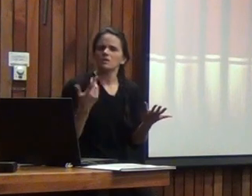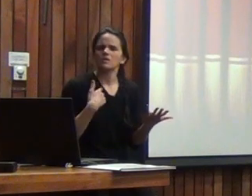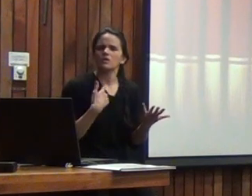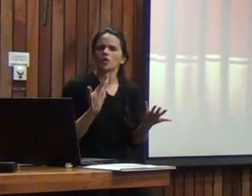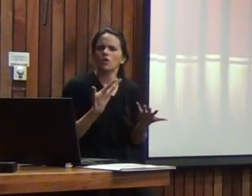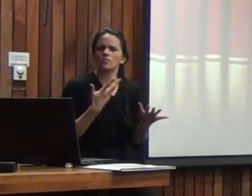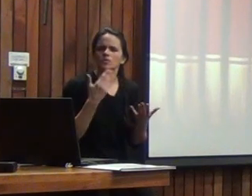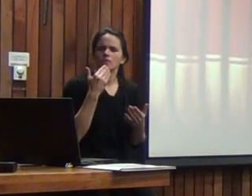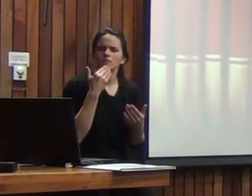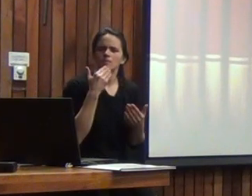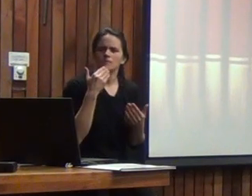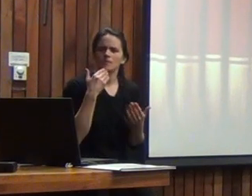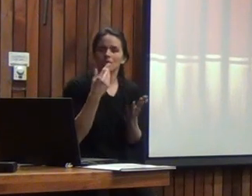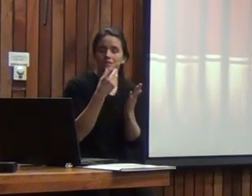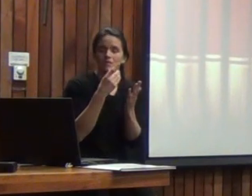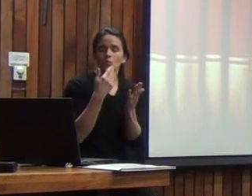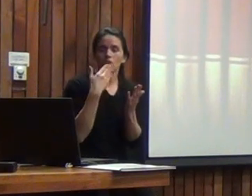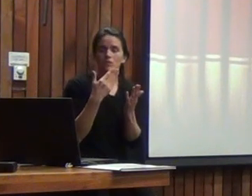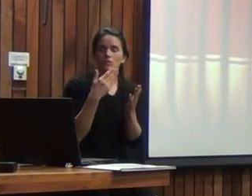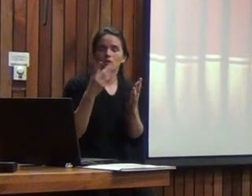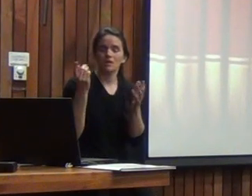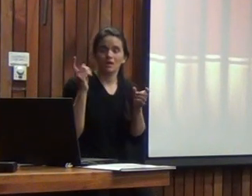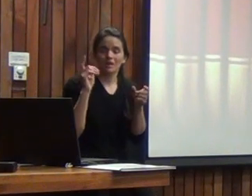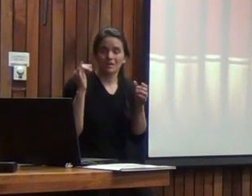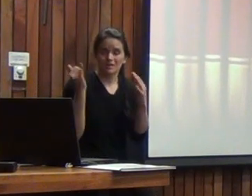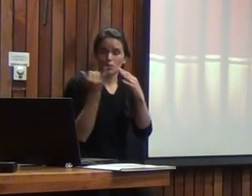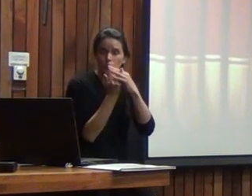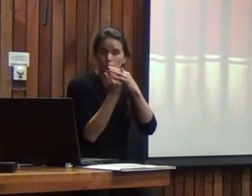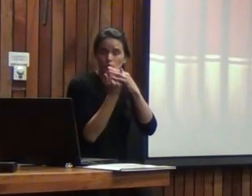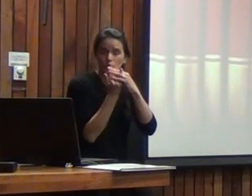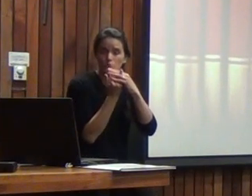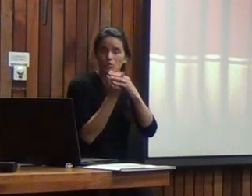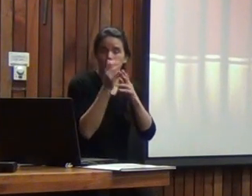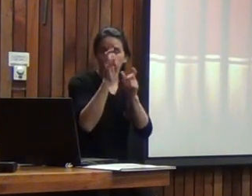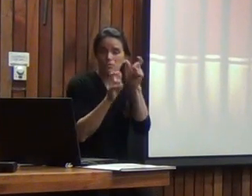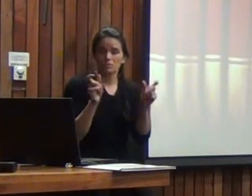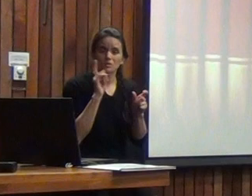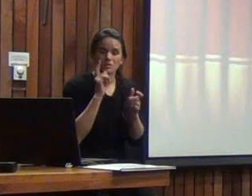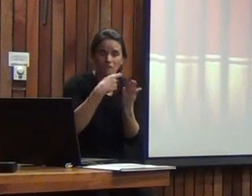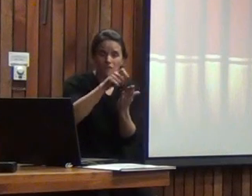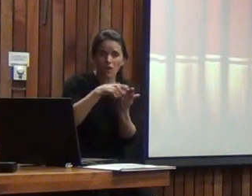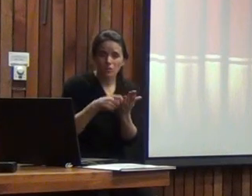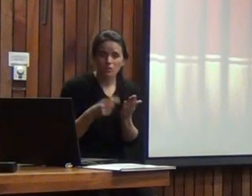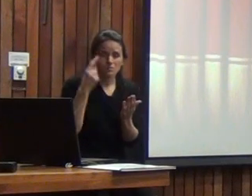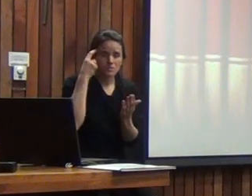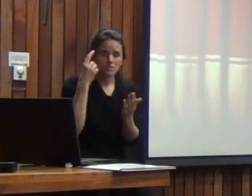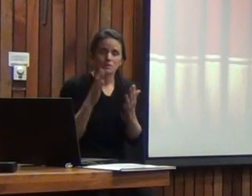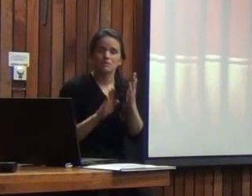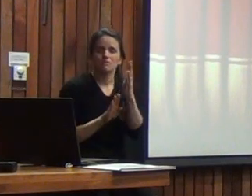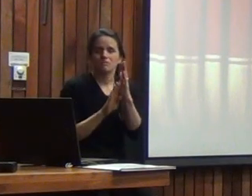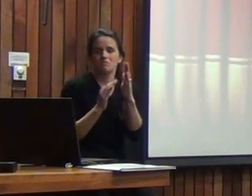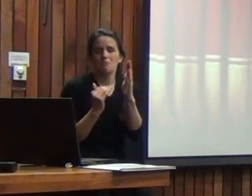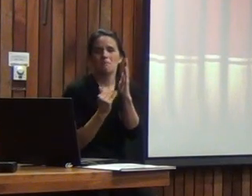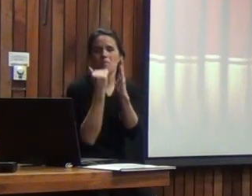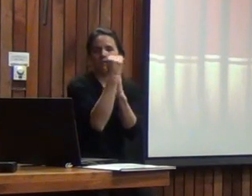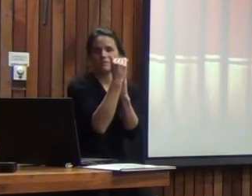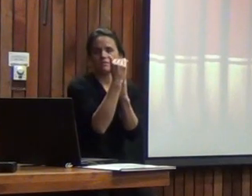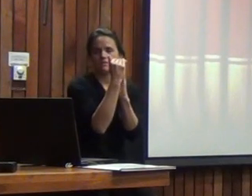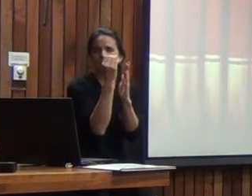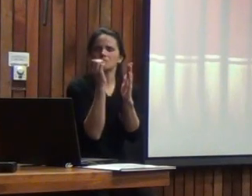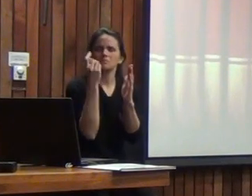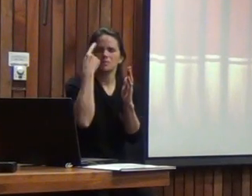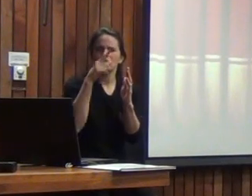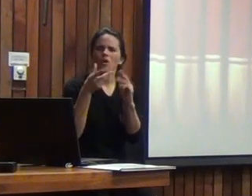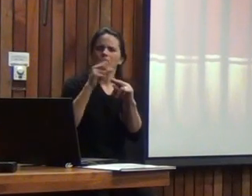a nivel también de diagnóstico en lo que es programas de integración en caso de trastornos que a funcionamiento limítrofe podrían pasar a ser una discapacidad más